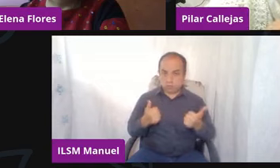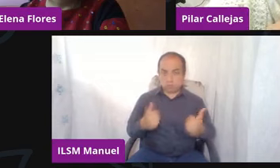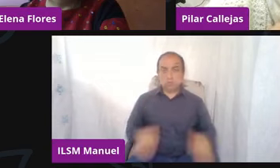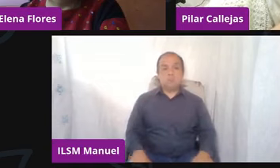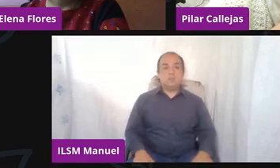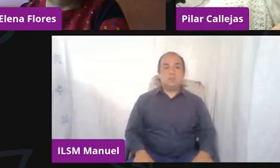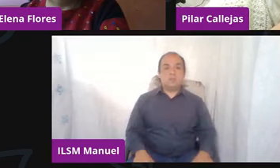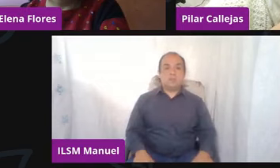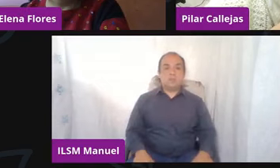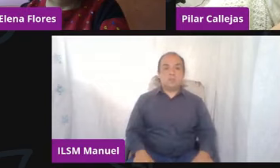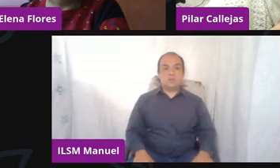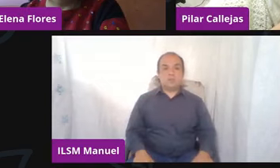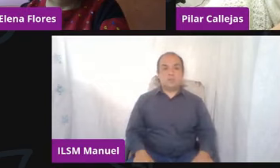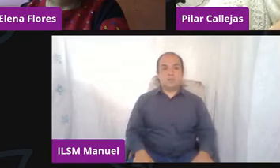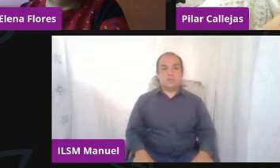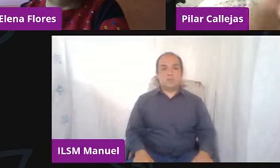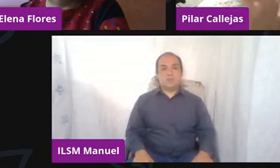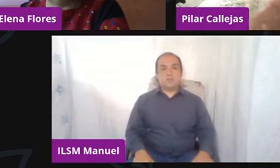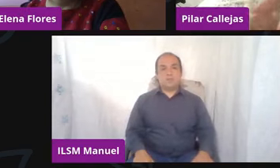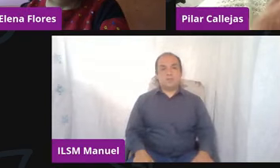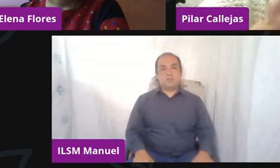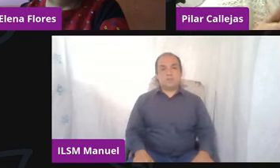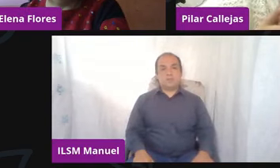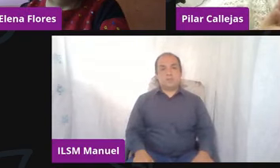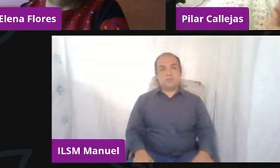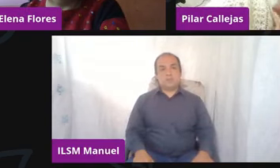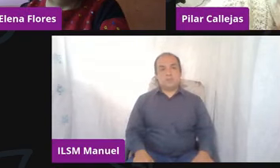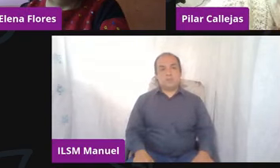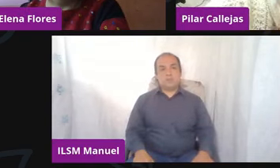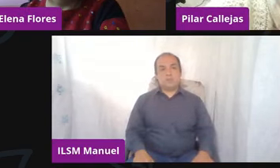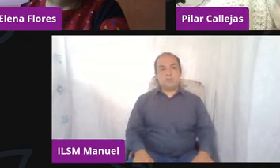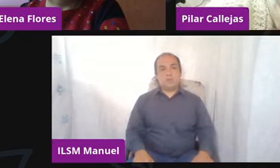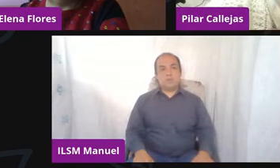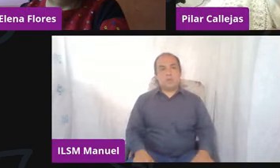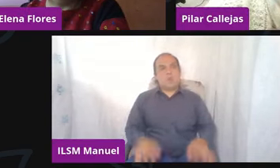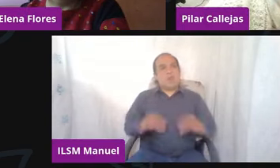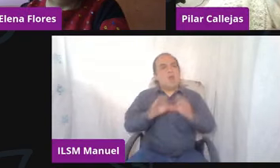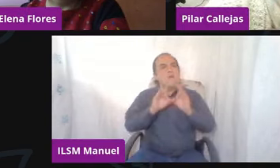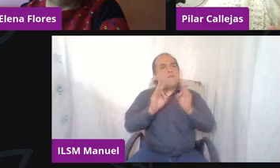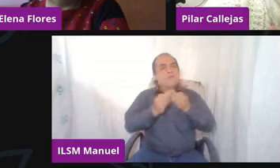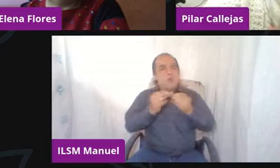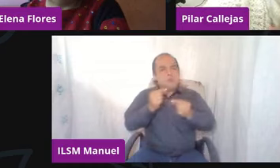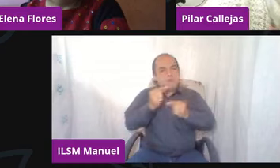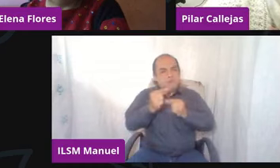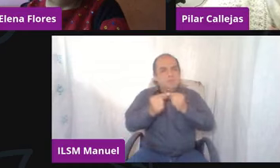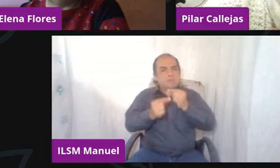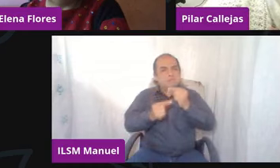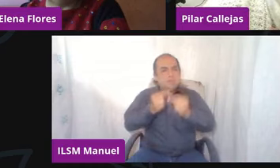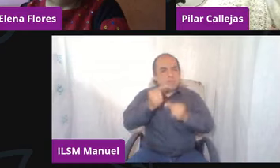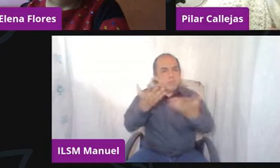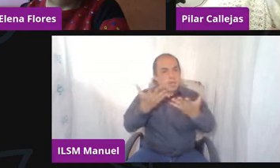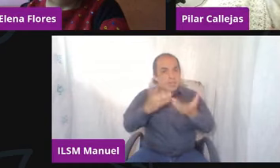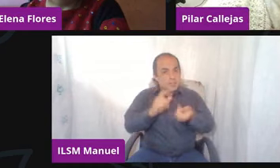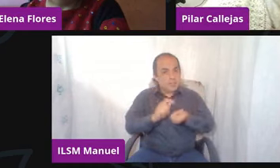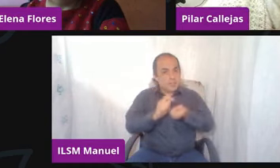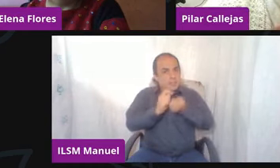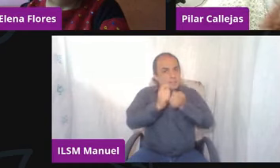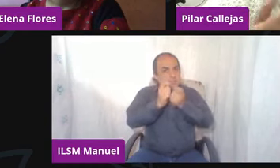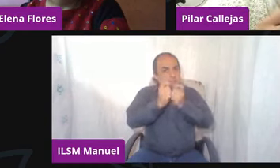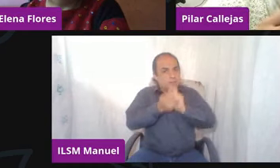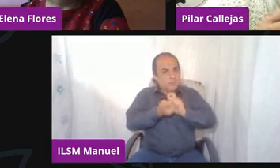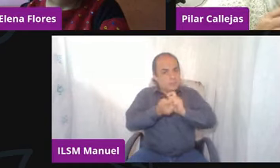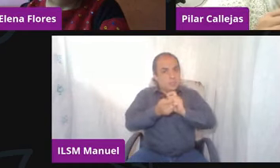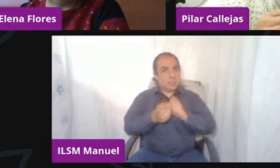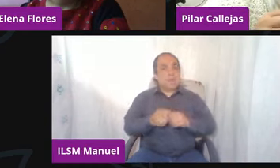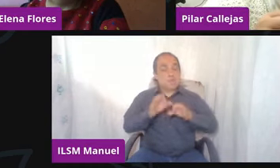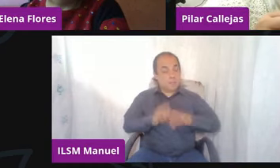Ese es un ejercicio que poco a poco se puede ir haciendo ¿no? Pero es importante